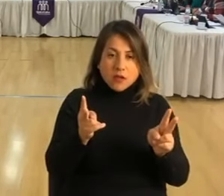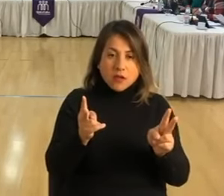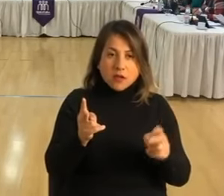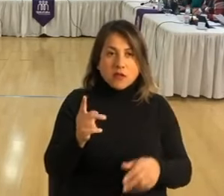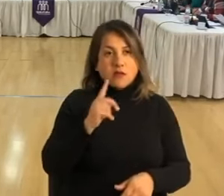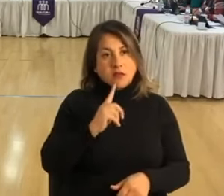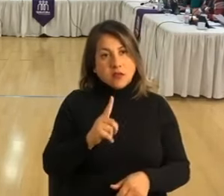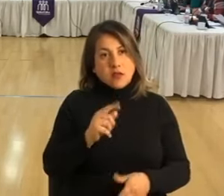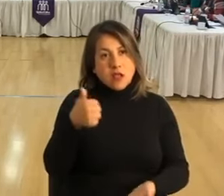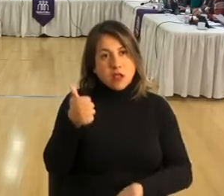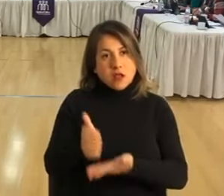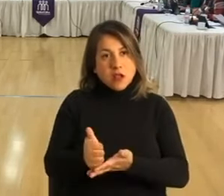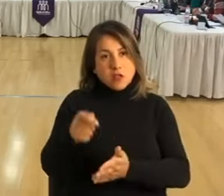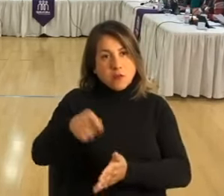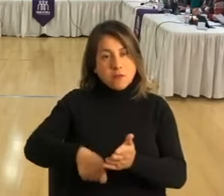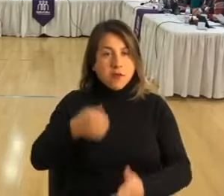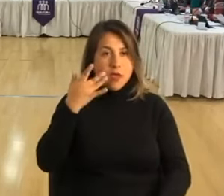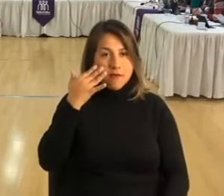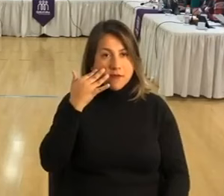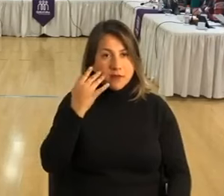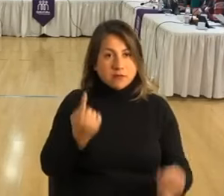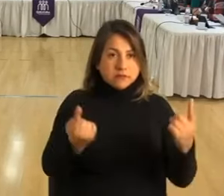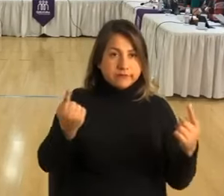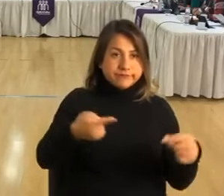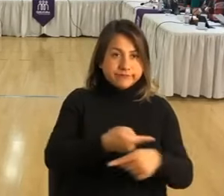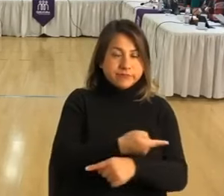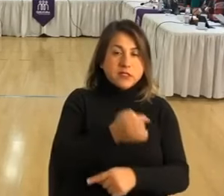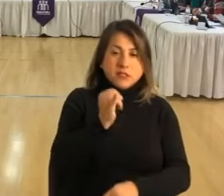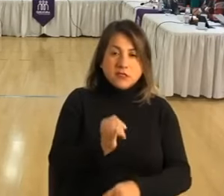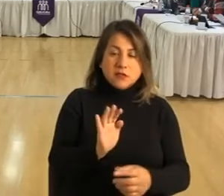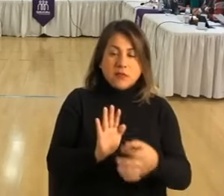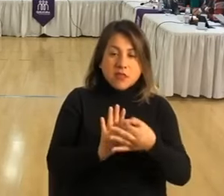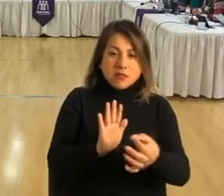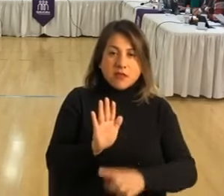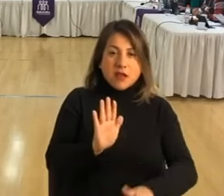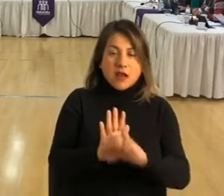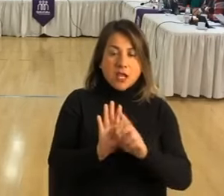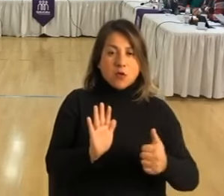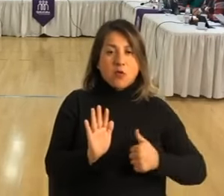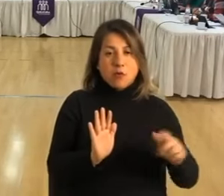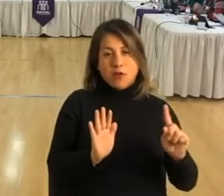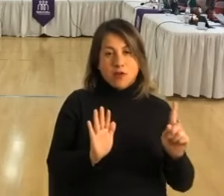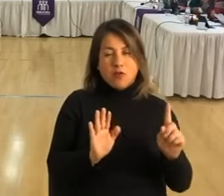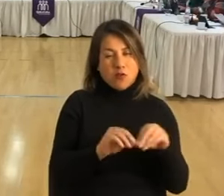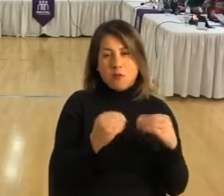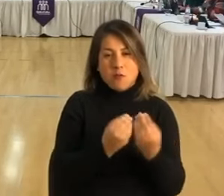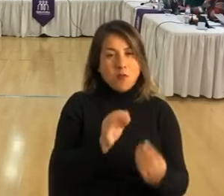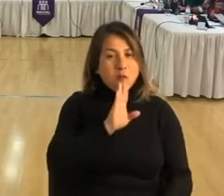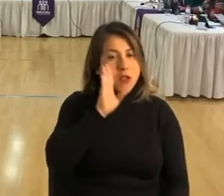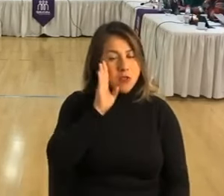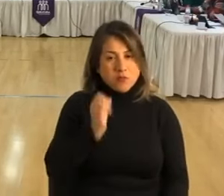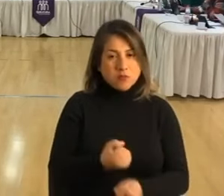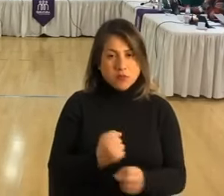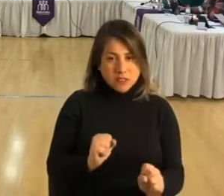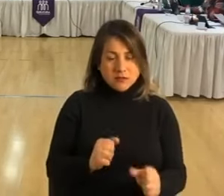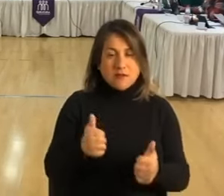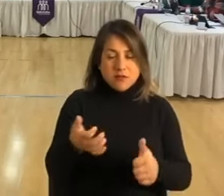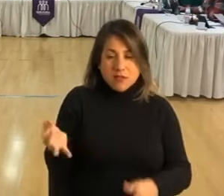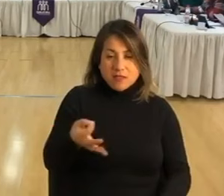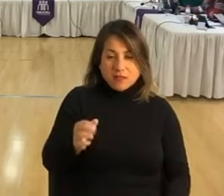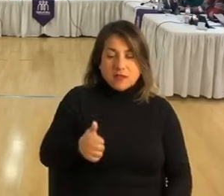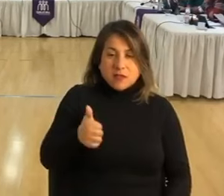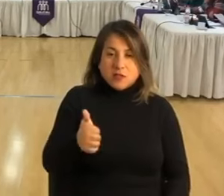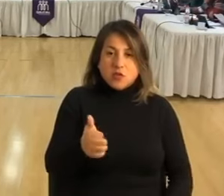alcalde en el mes de abril. Y siempre ha salido sobre la ley, pero nunca se ha cumplido porque es imposible hacerlo, porque como bien señalaba el director